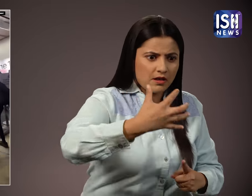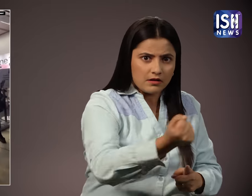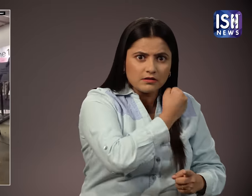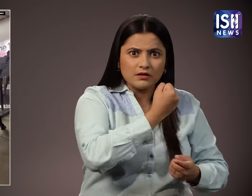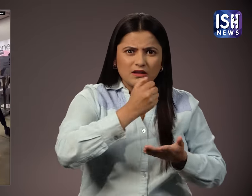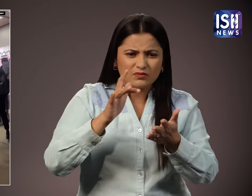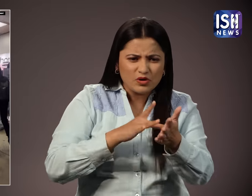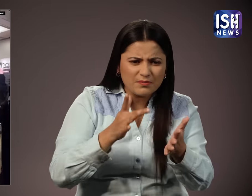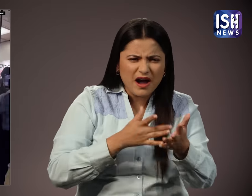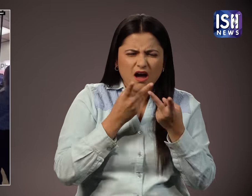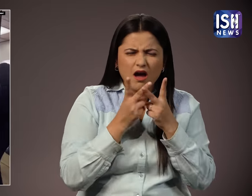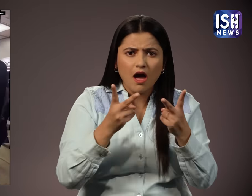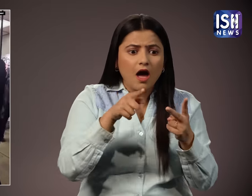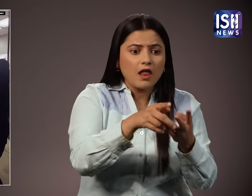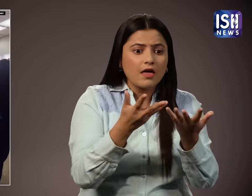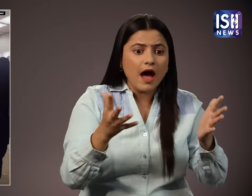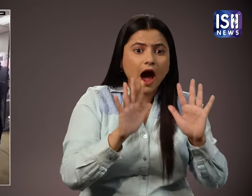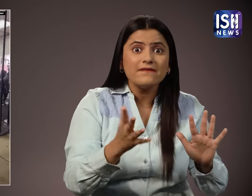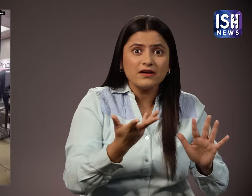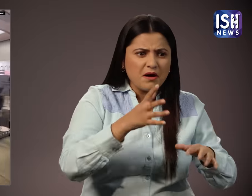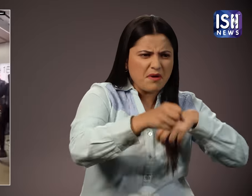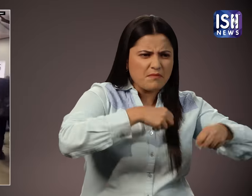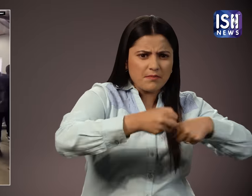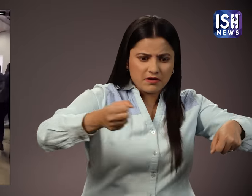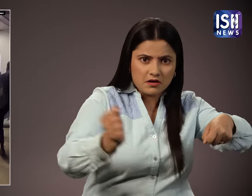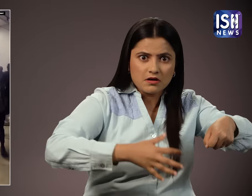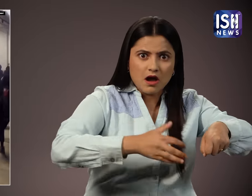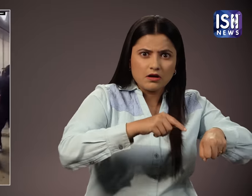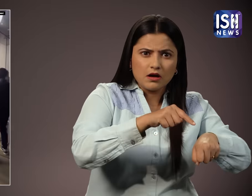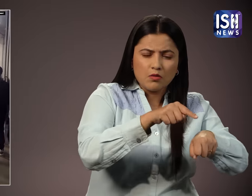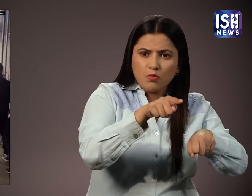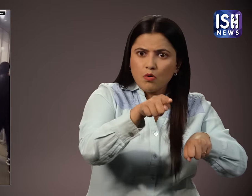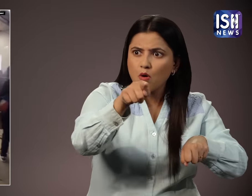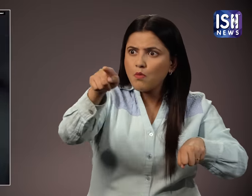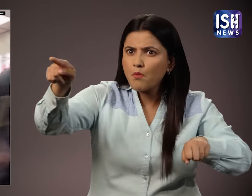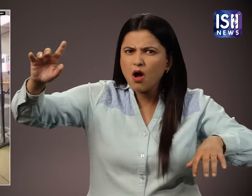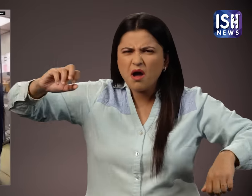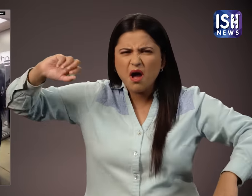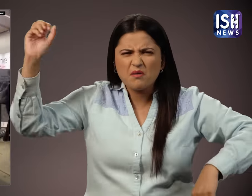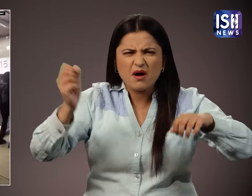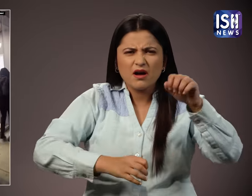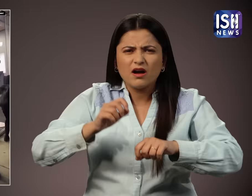और आइफोन, आइपैड आदी लूट लिये उन्होंने उन्हें प्लास्टिक बैग में भरा और फिर भाग गए